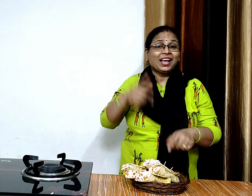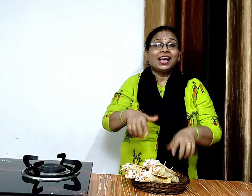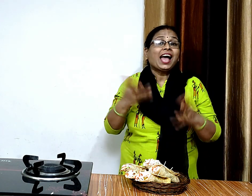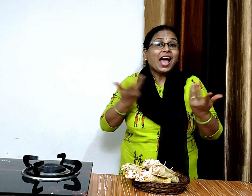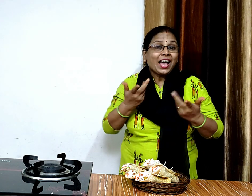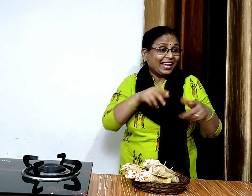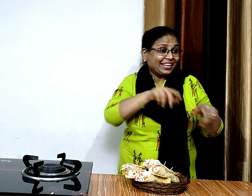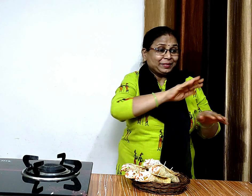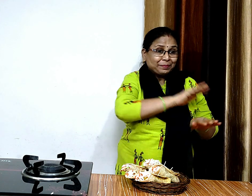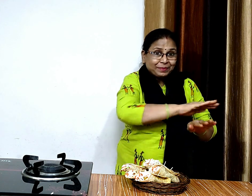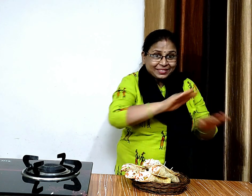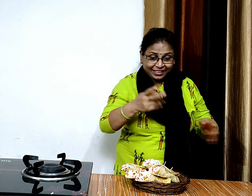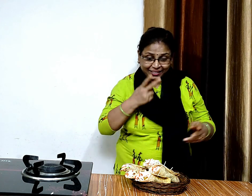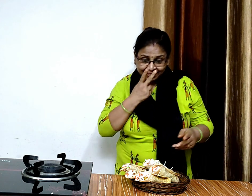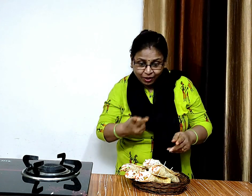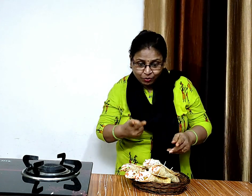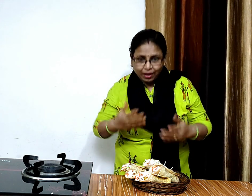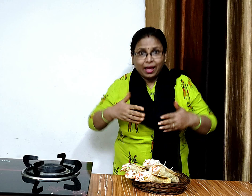ये बच्चों को काफी पसंद आती है